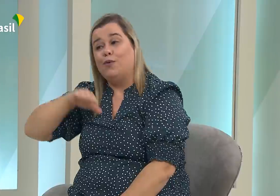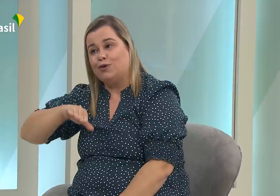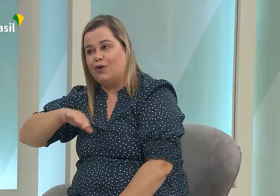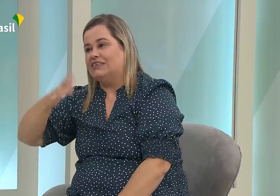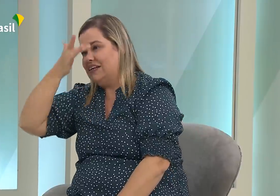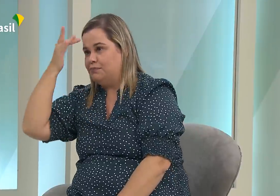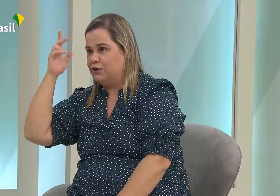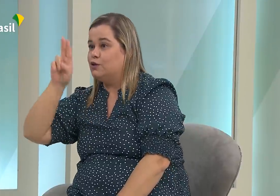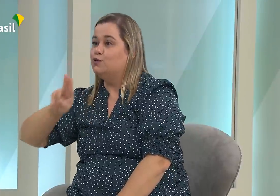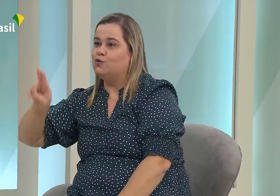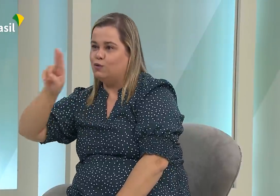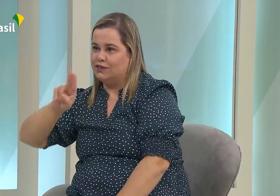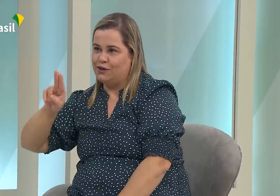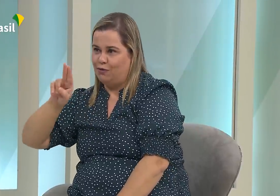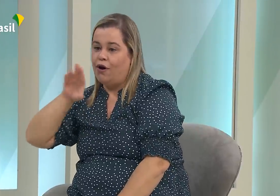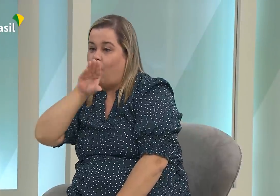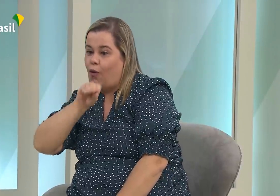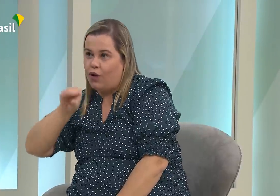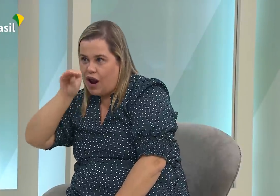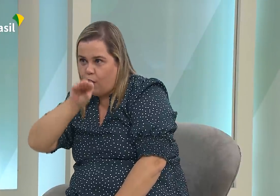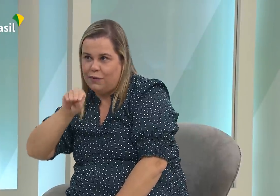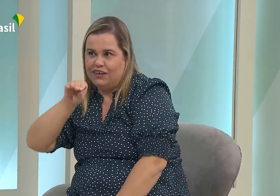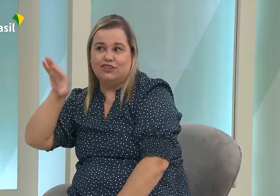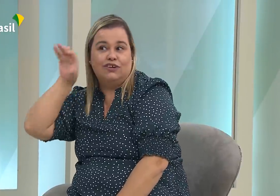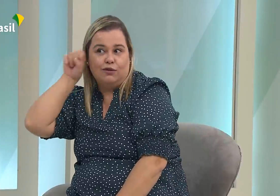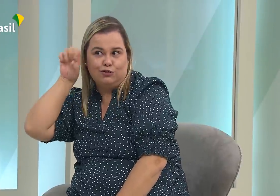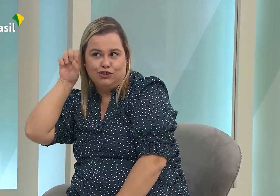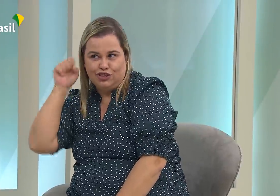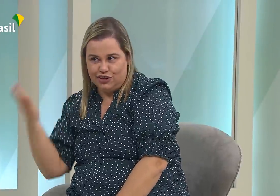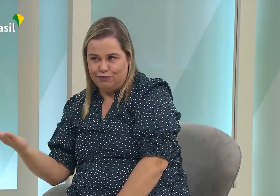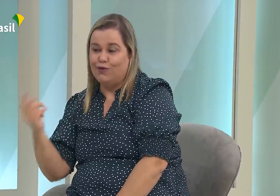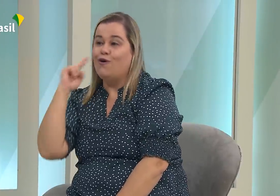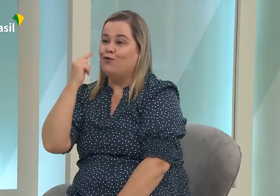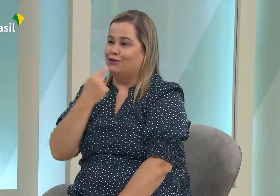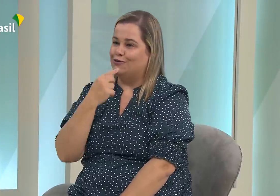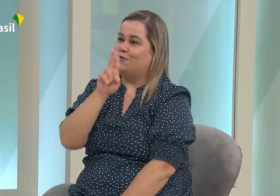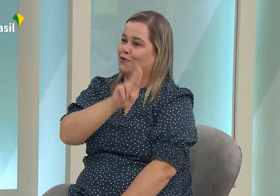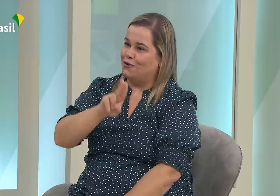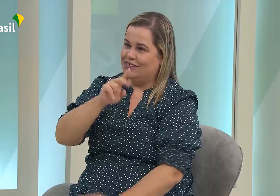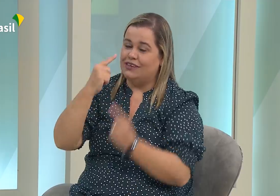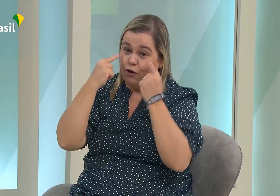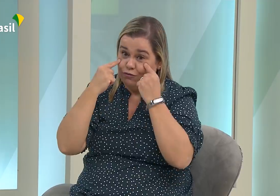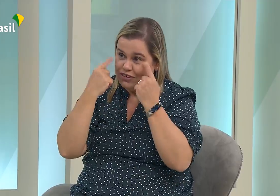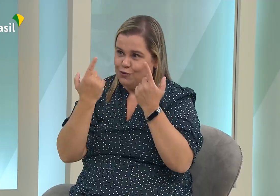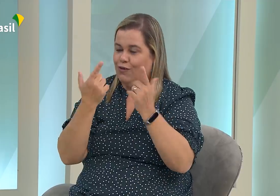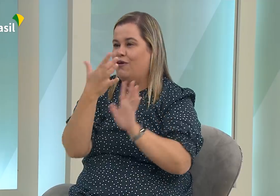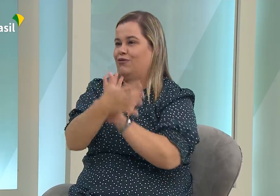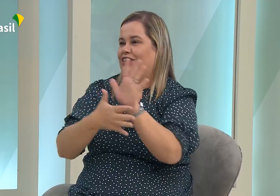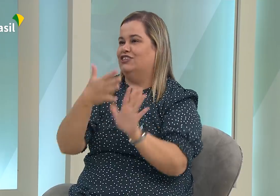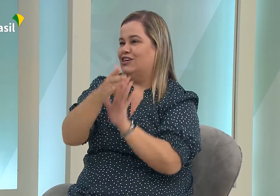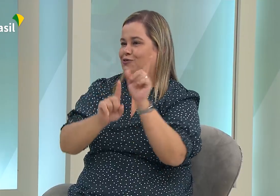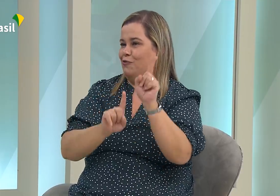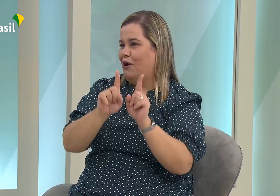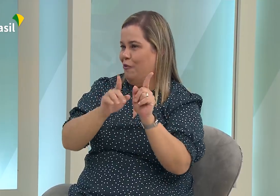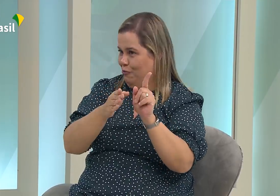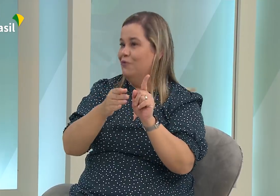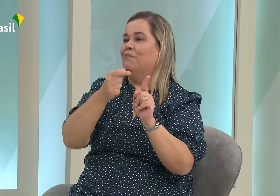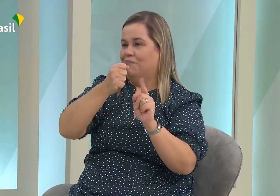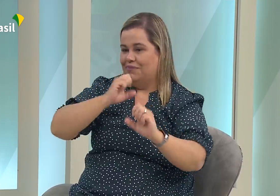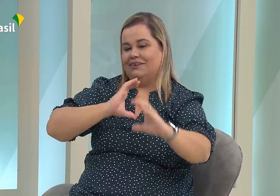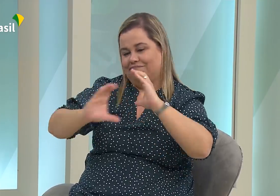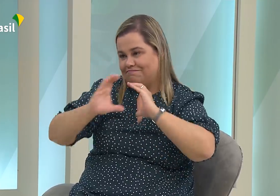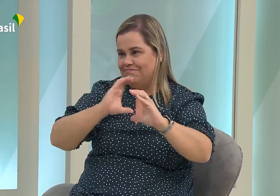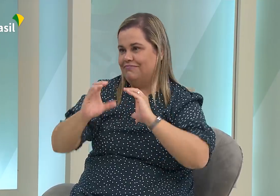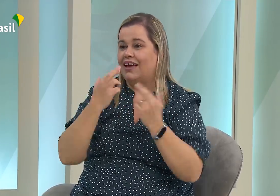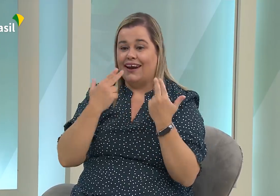sintaxe e ela é maravilhosa. Então, a língua portuguesa, vocês ouvintes falam, é uma língua oral,